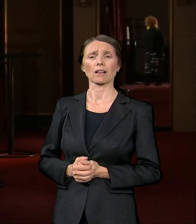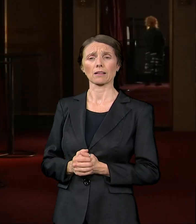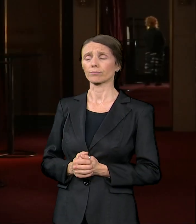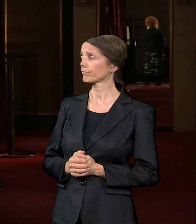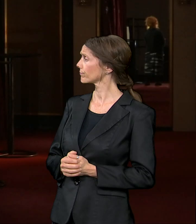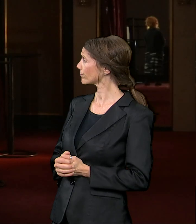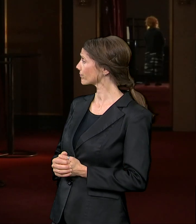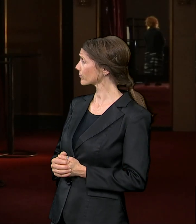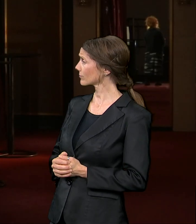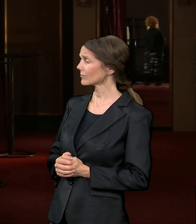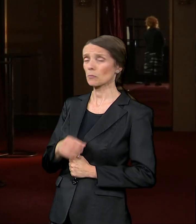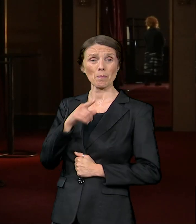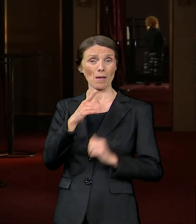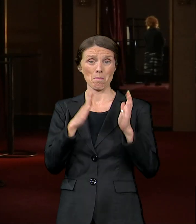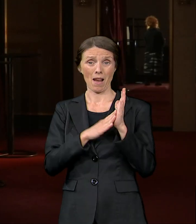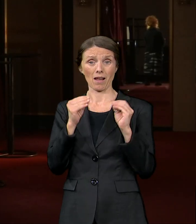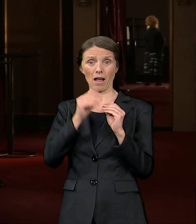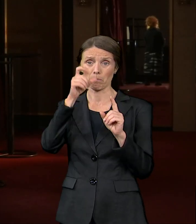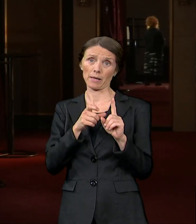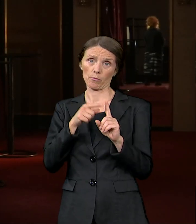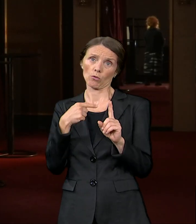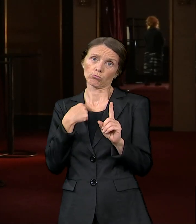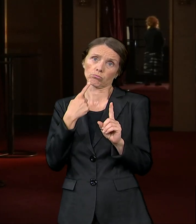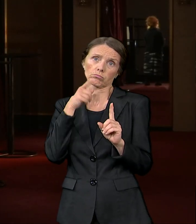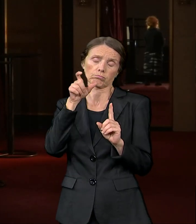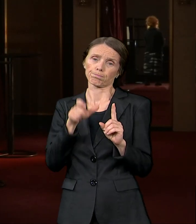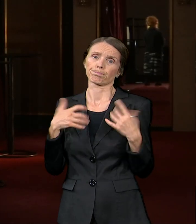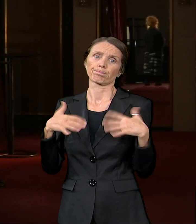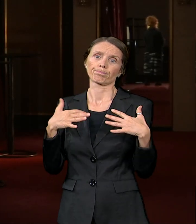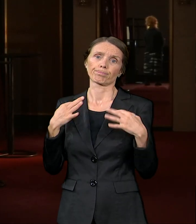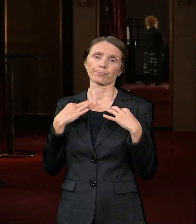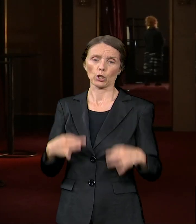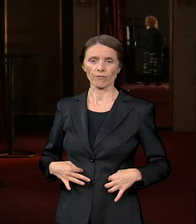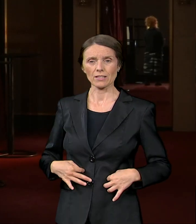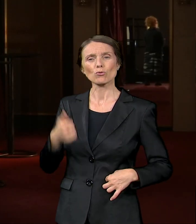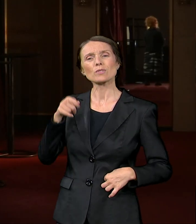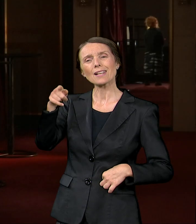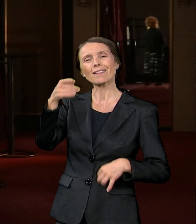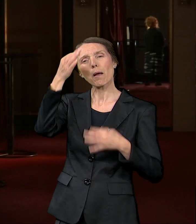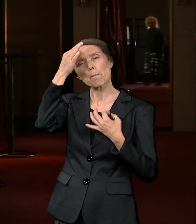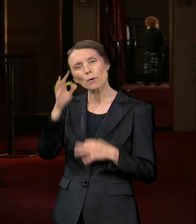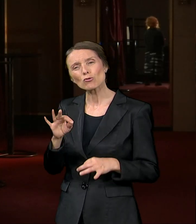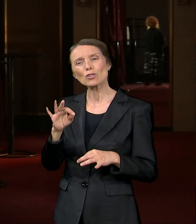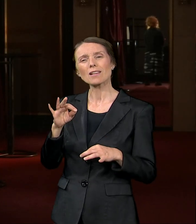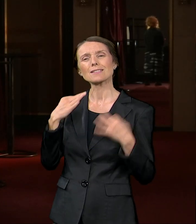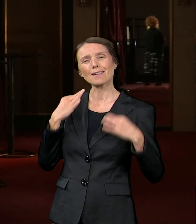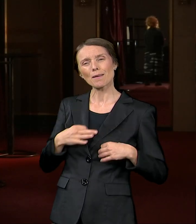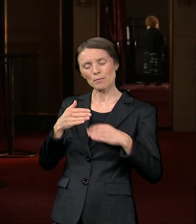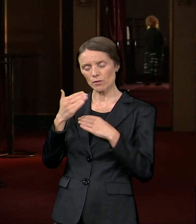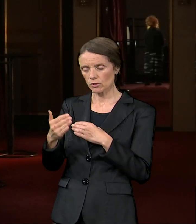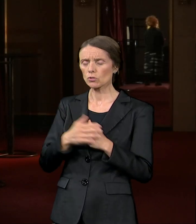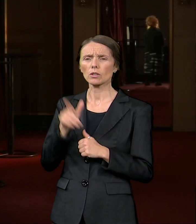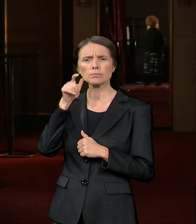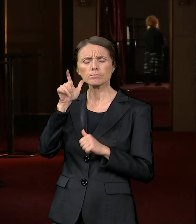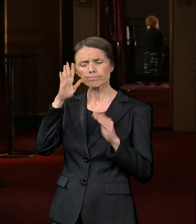po meni, izuzetan profesor, vrlo bila izuzetan profesor, sada je emeritus, još uvek, znači, vrlo posvećena,